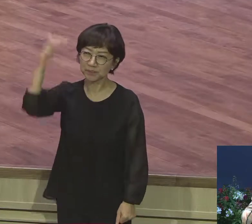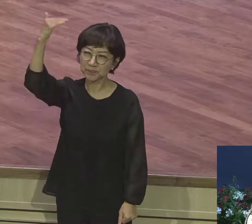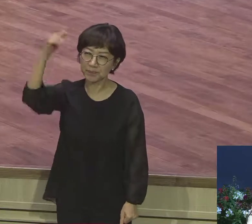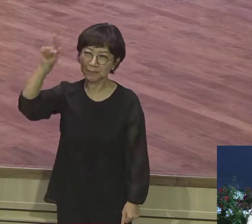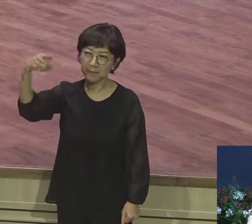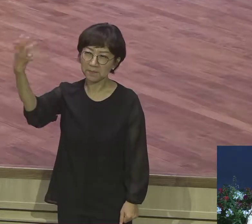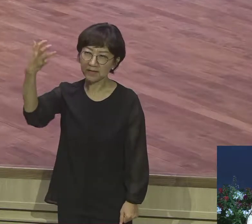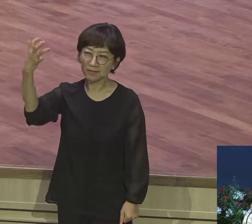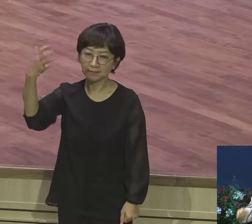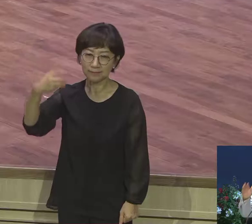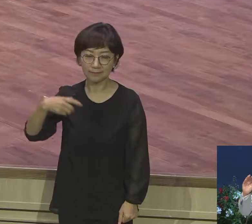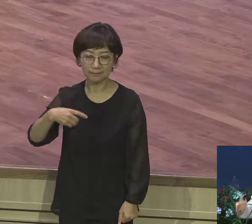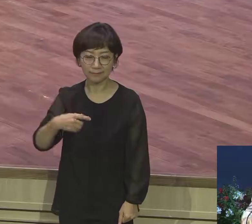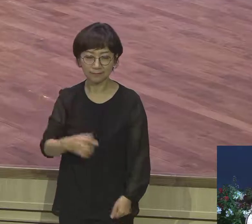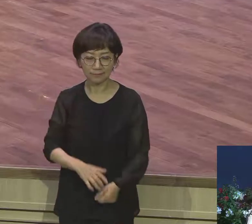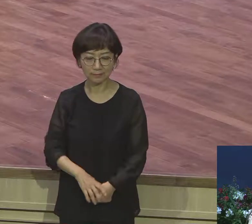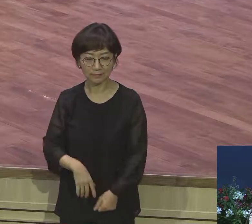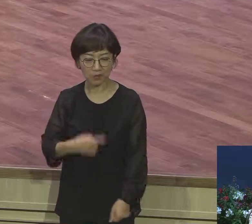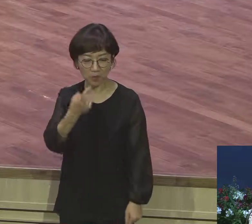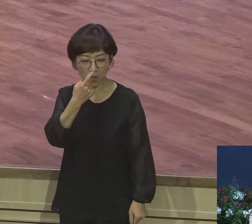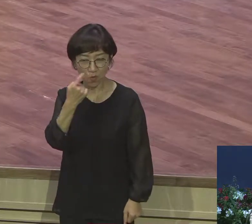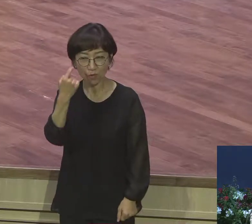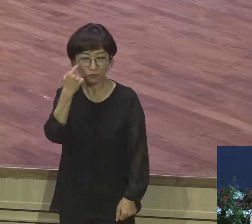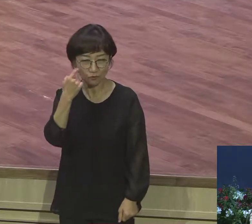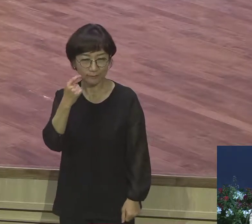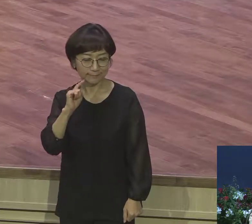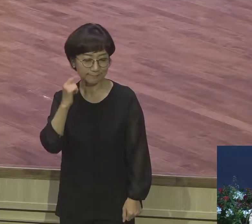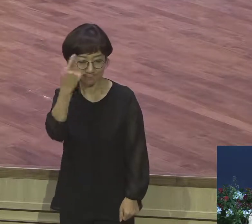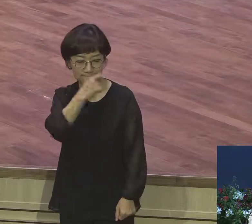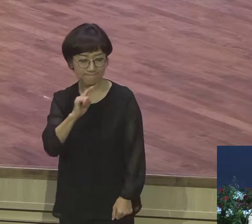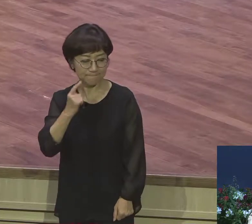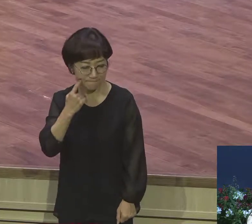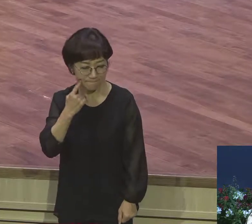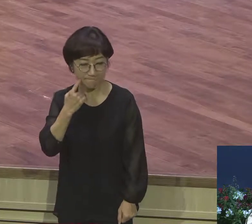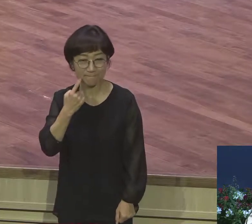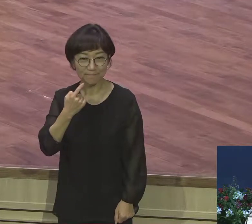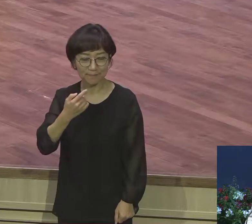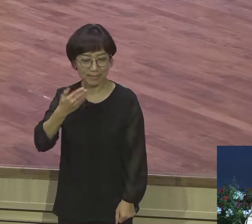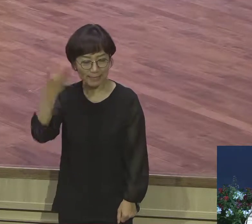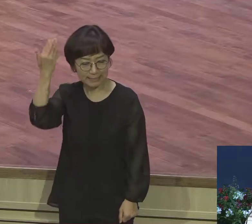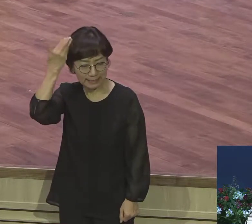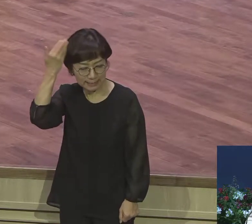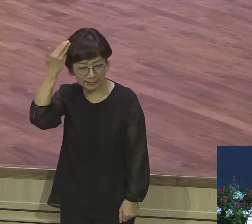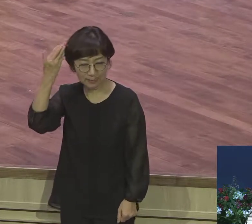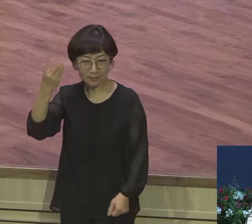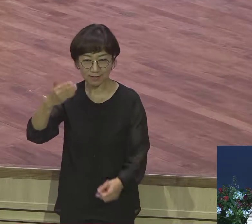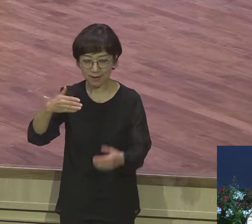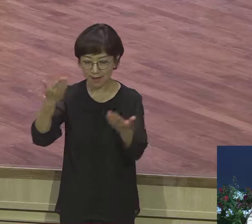학벌은 배경은 그런 거 따지다가 40 50 가는 거요 이제 아시겠어요